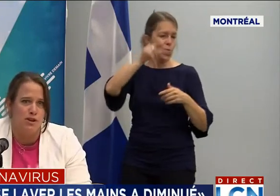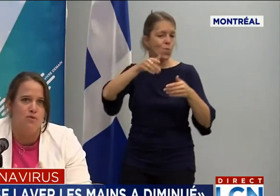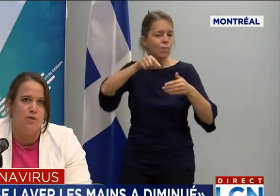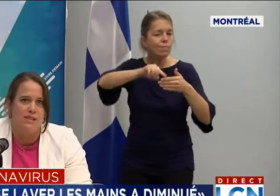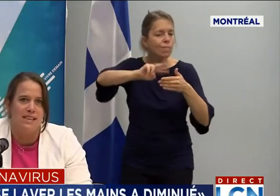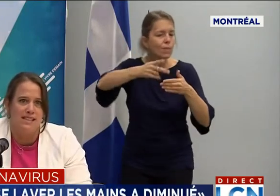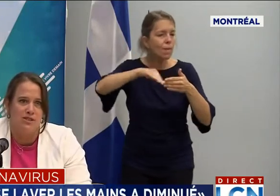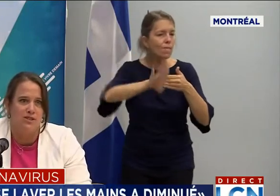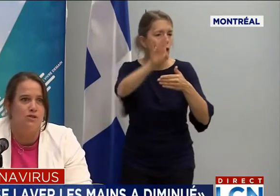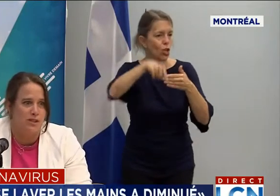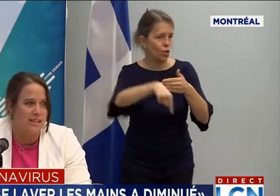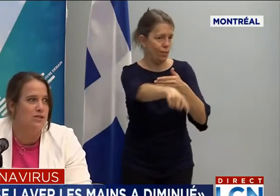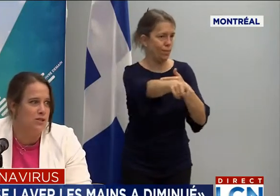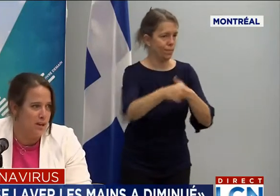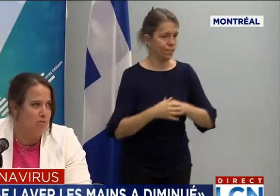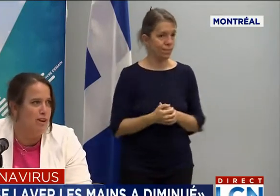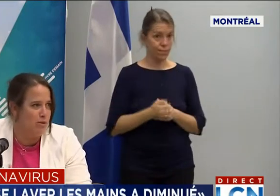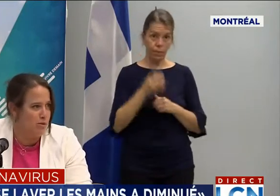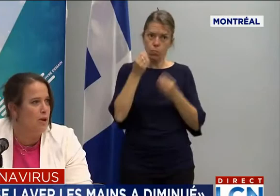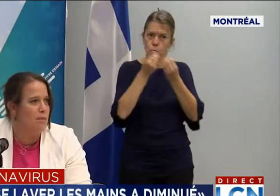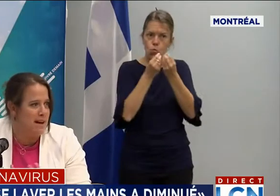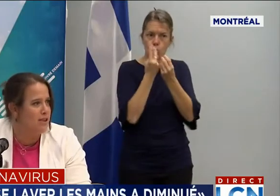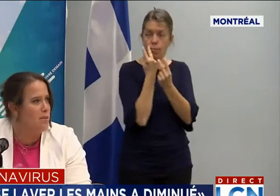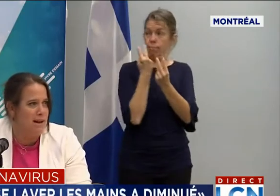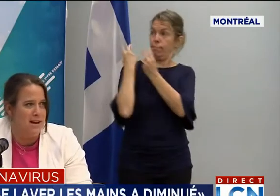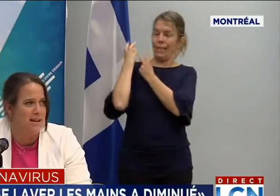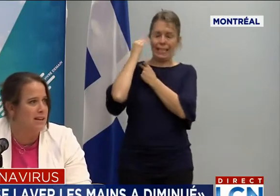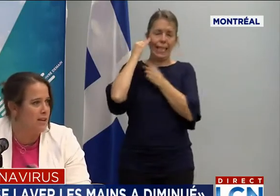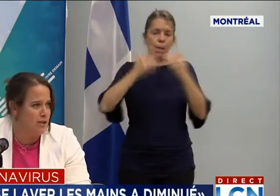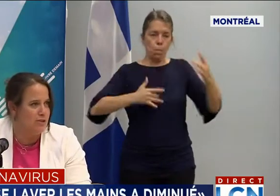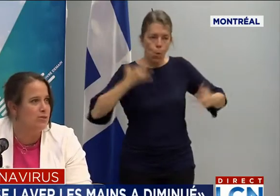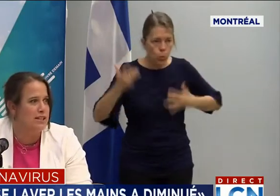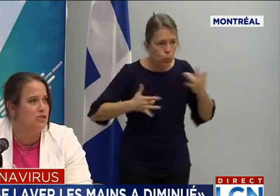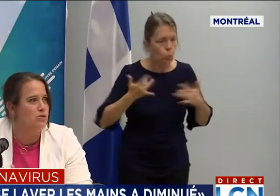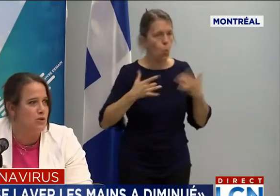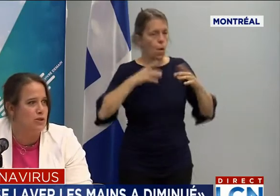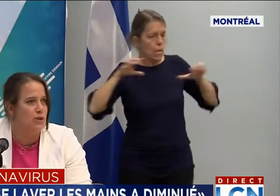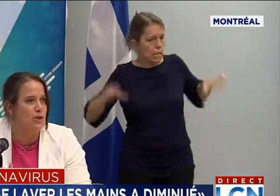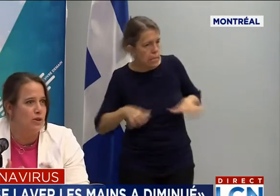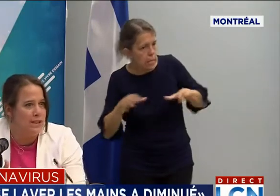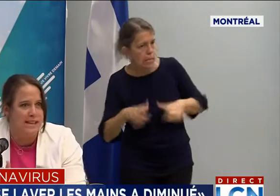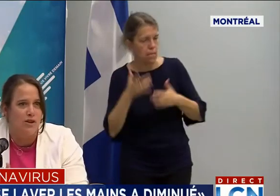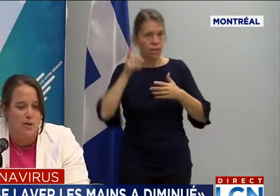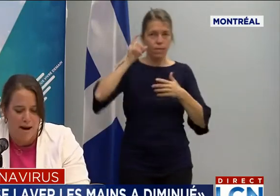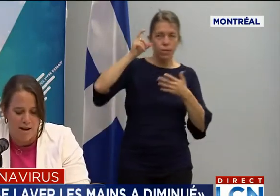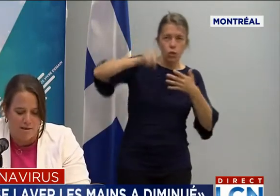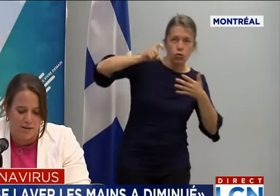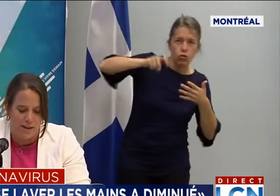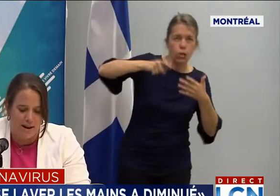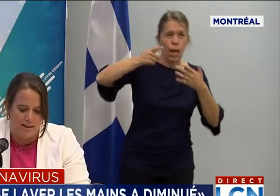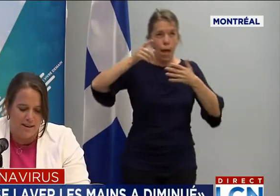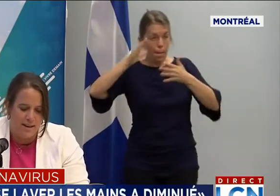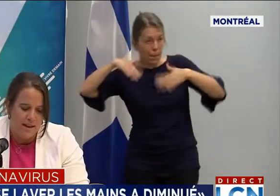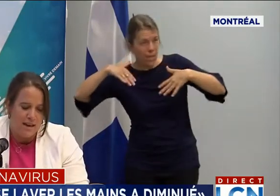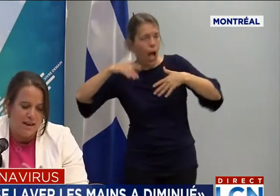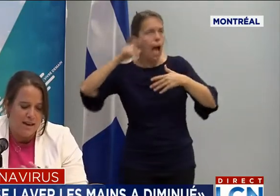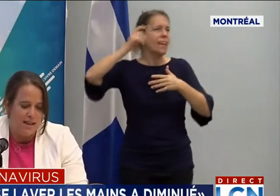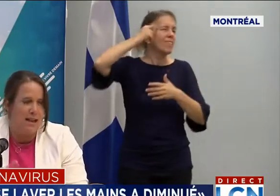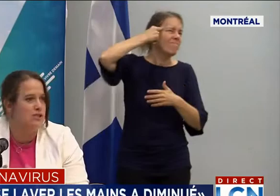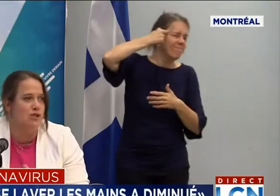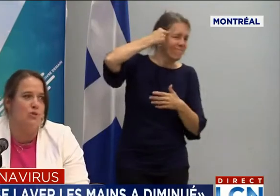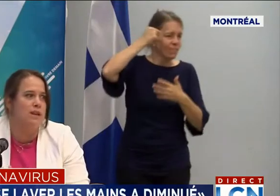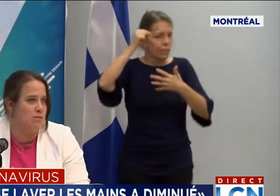d'émotions, où on se questionne sur qu'est-ce qu'on aurait pu faire autrement, comment, car il y a-tu des choses qu'on a, des angles morts qu'on aurait manqués.